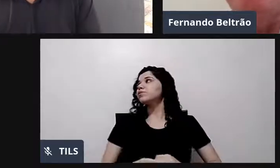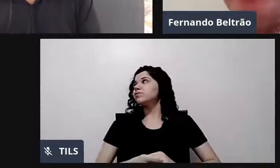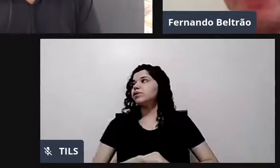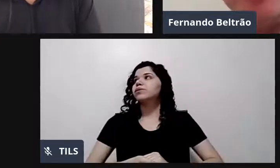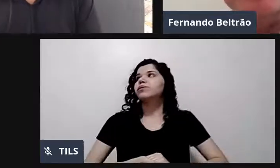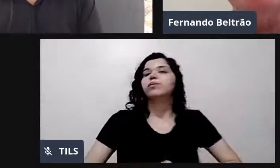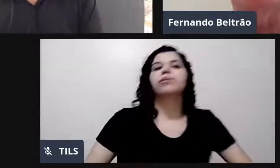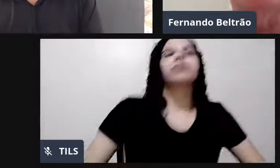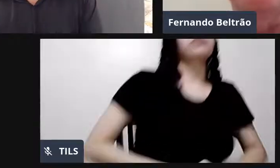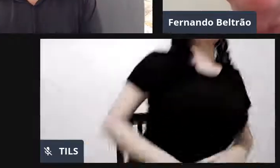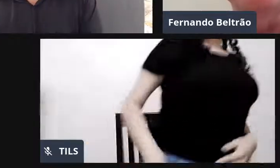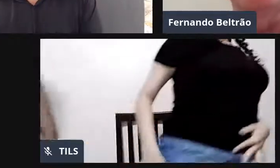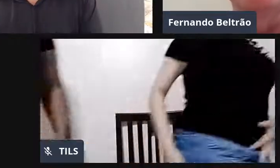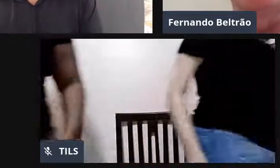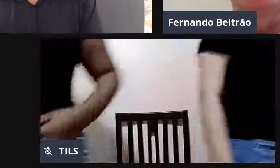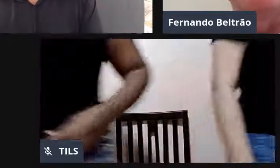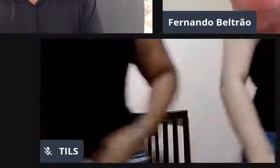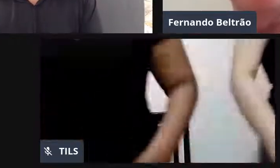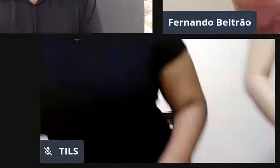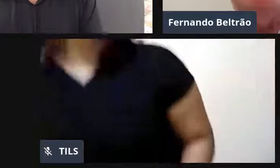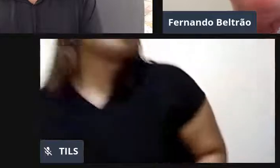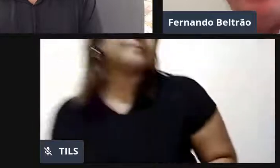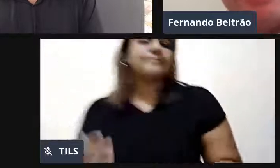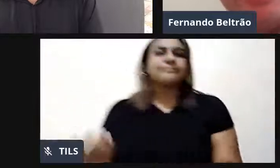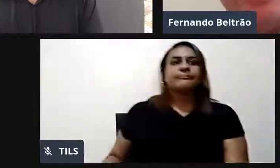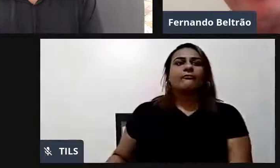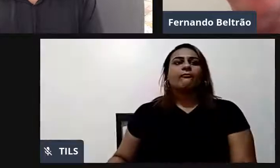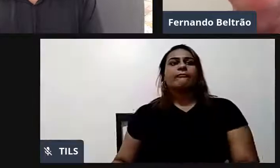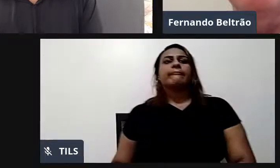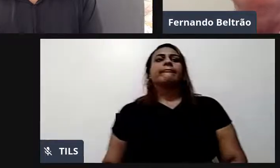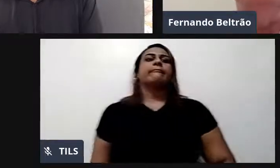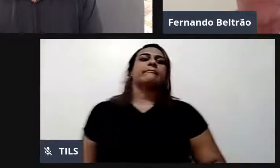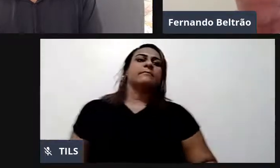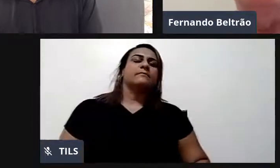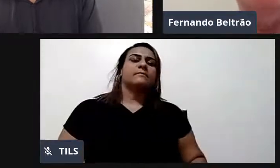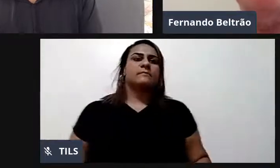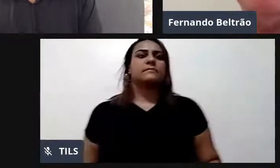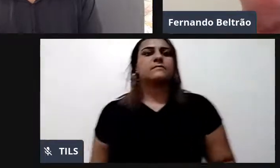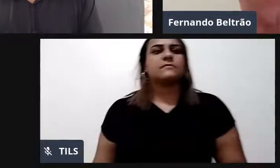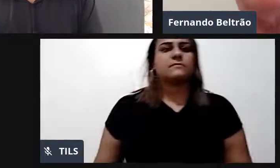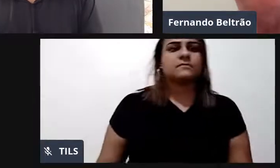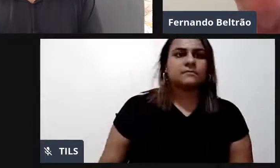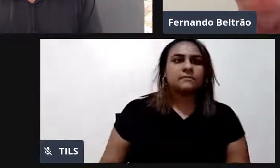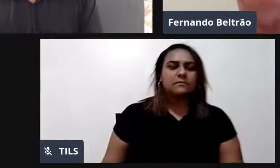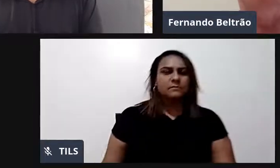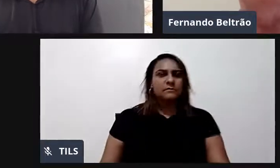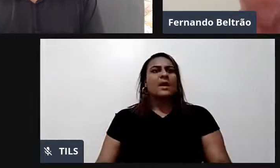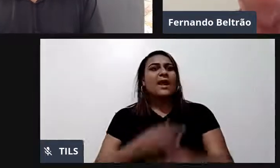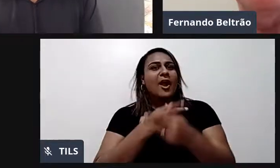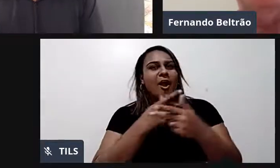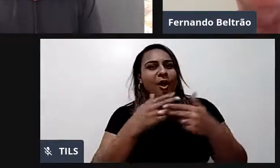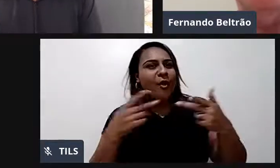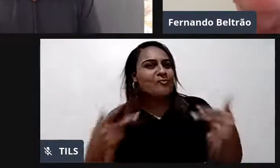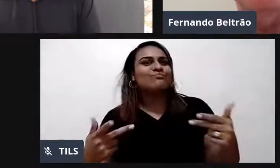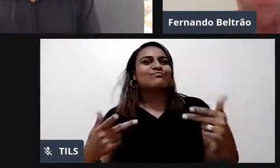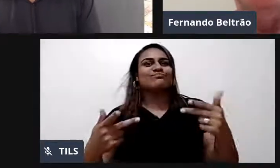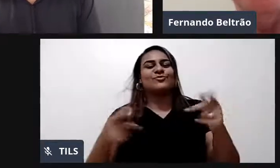Peguei no saxofone. Peguei na requinta. Peguei no saxoprano. Os instrumentos de